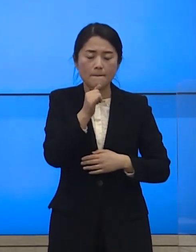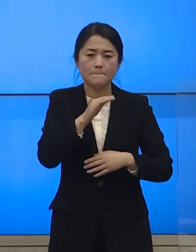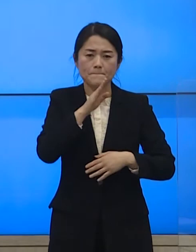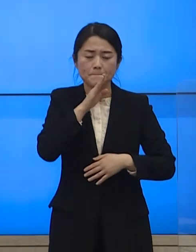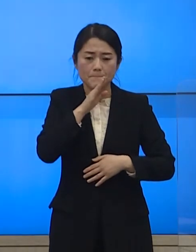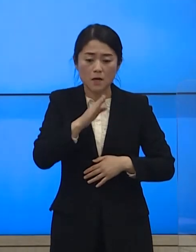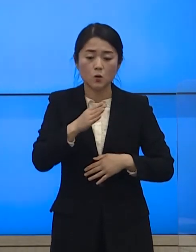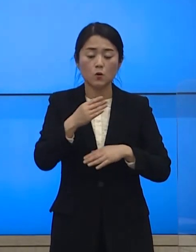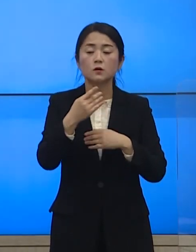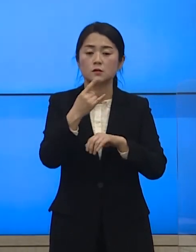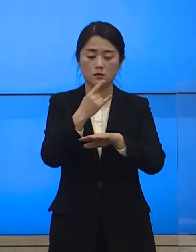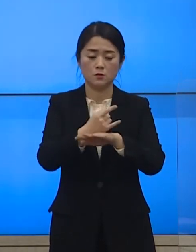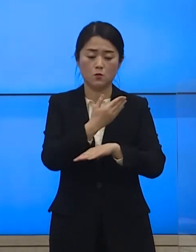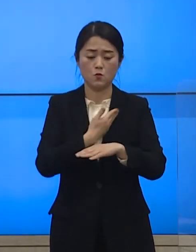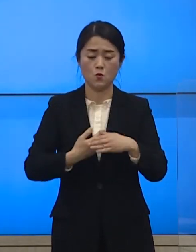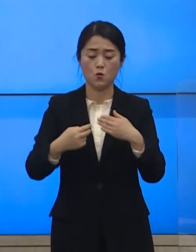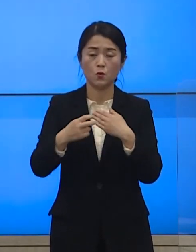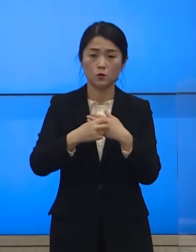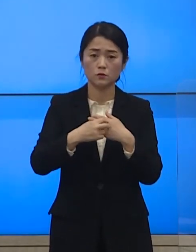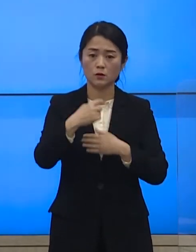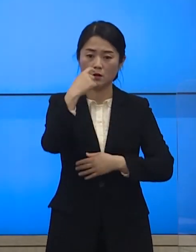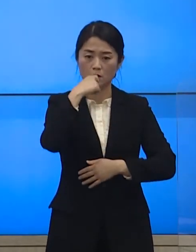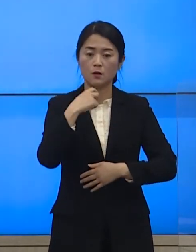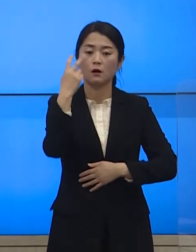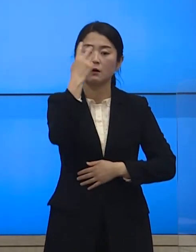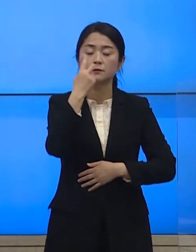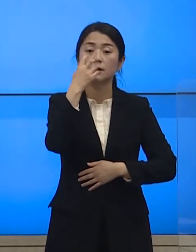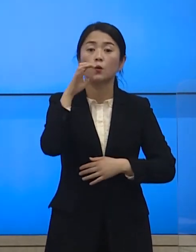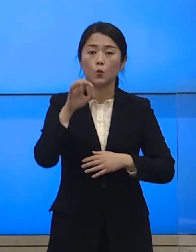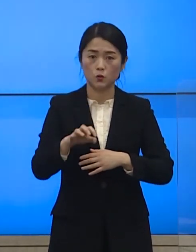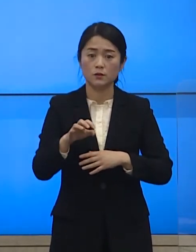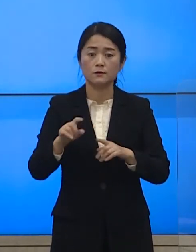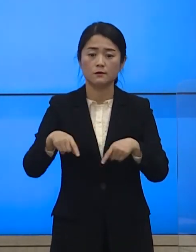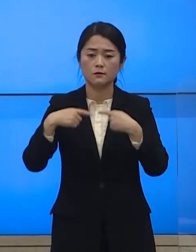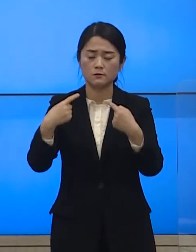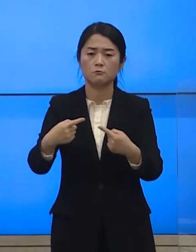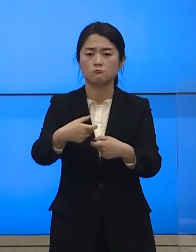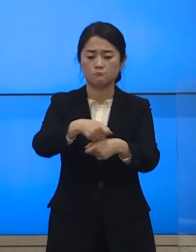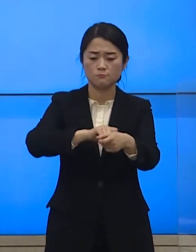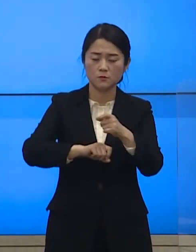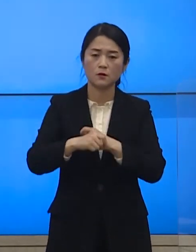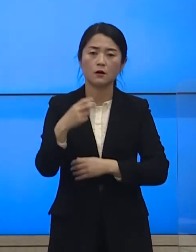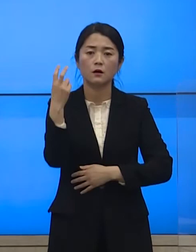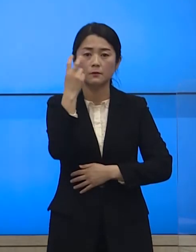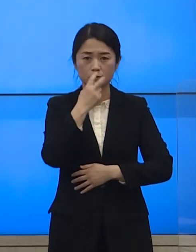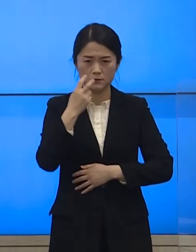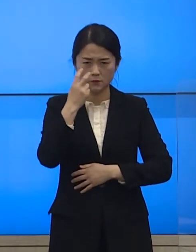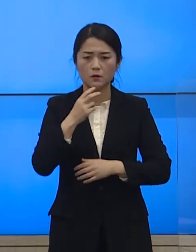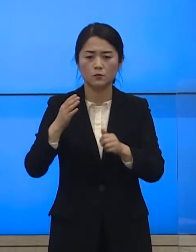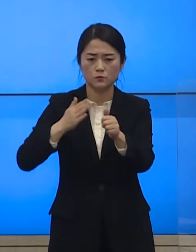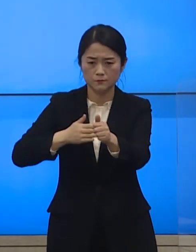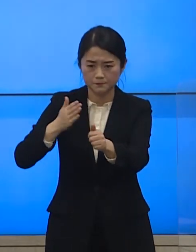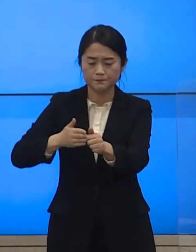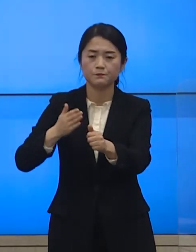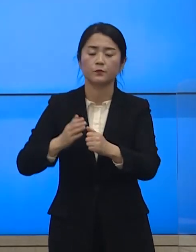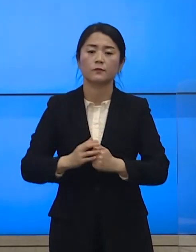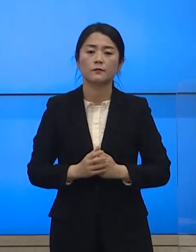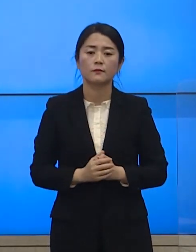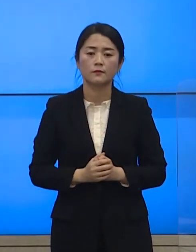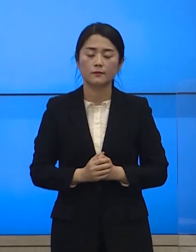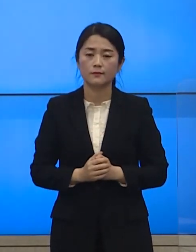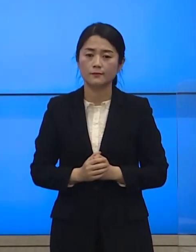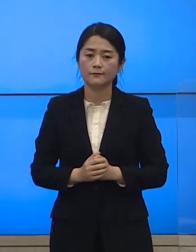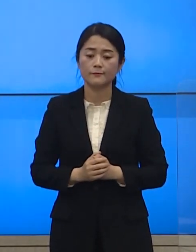의성군 보건소 선별진로소를 방문하여 적극적으로 검사를 받아주시기 바랍니다